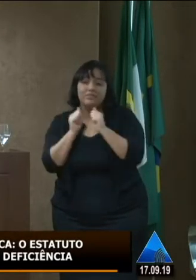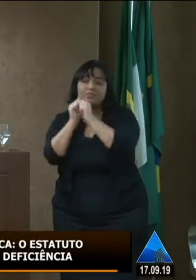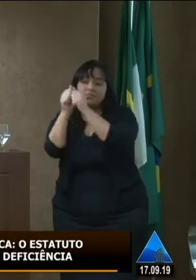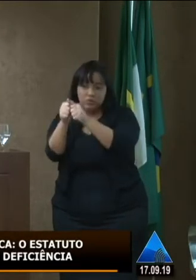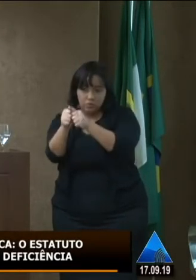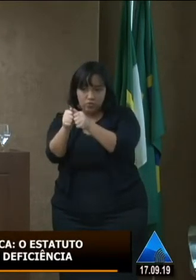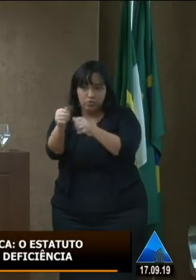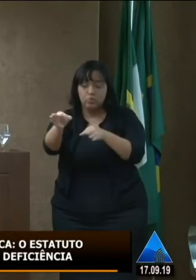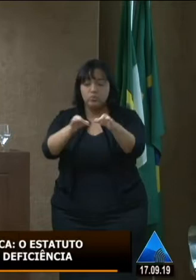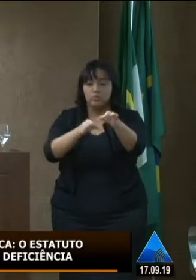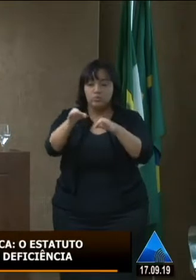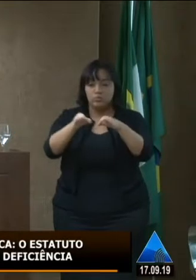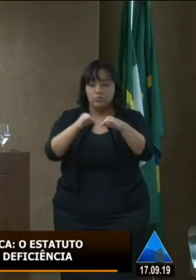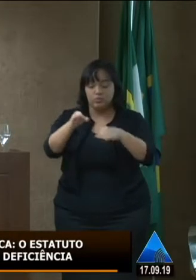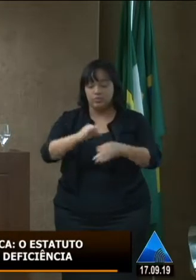programas